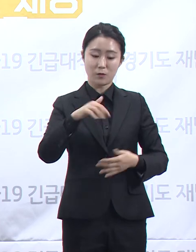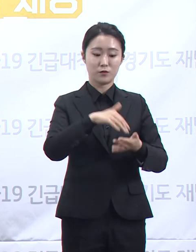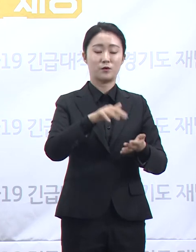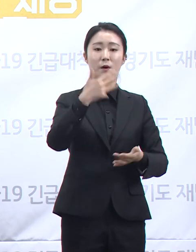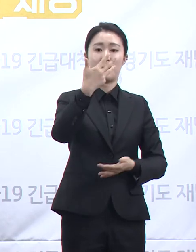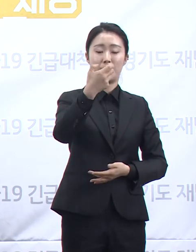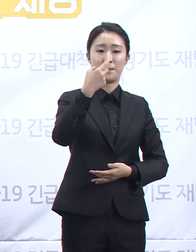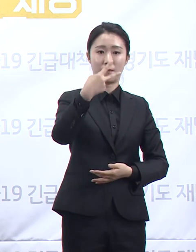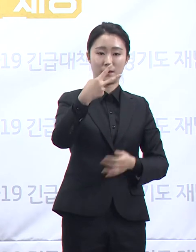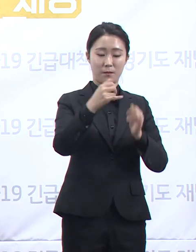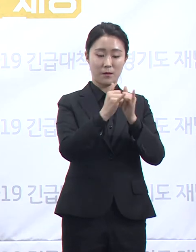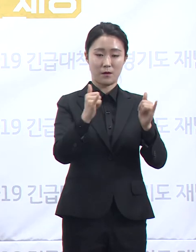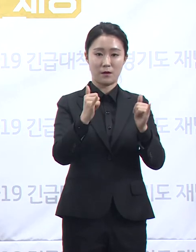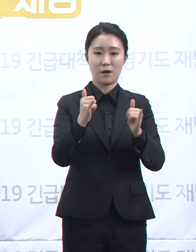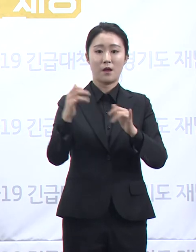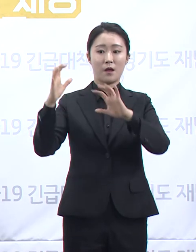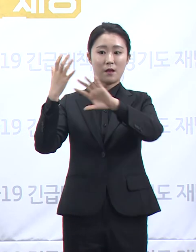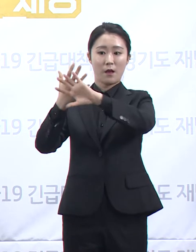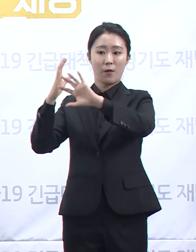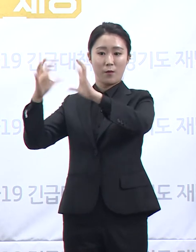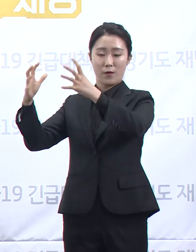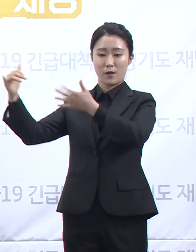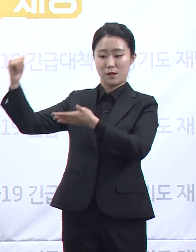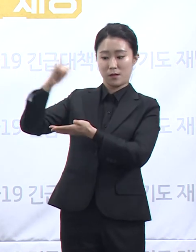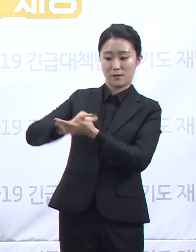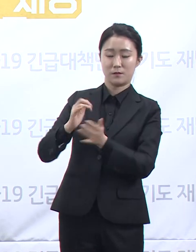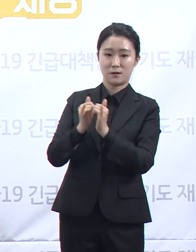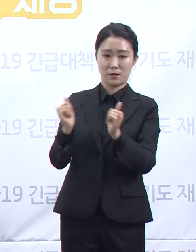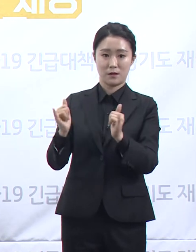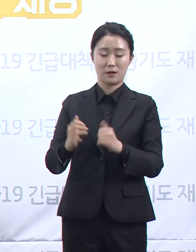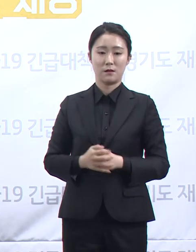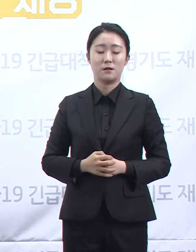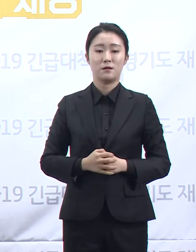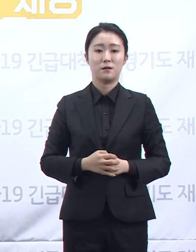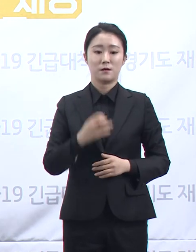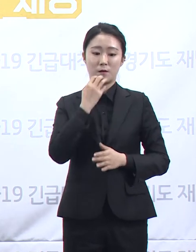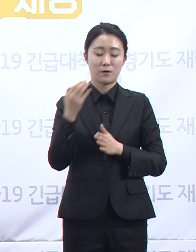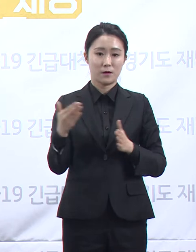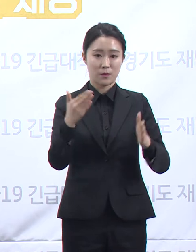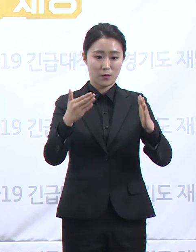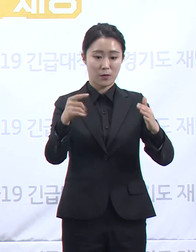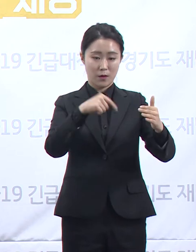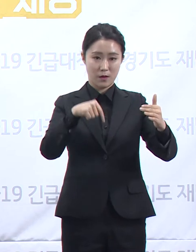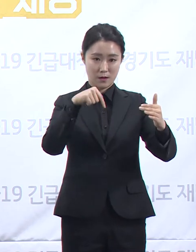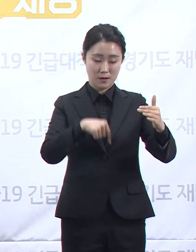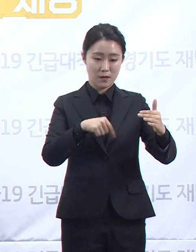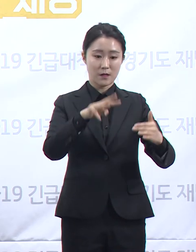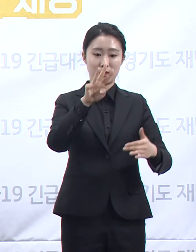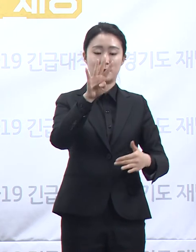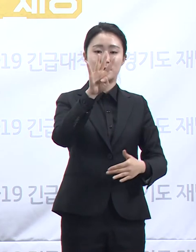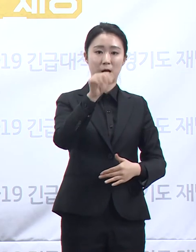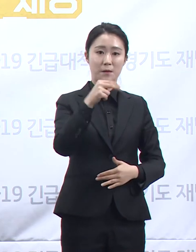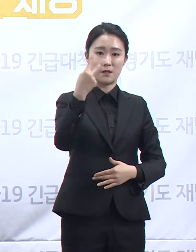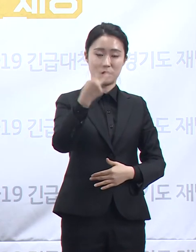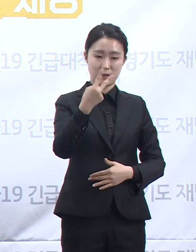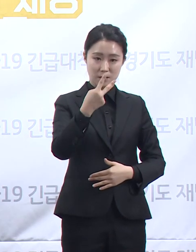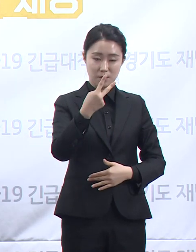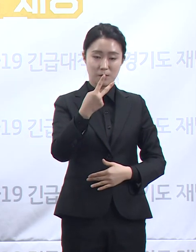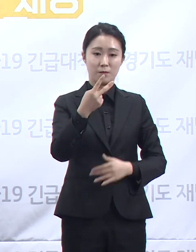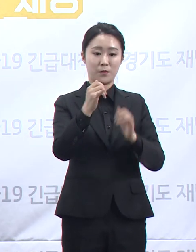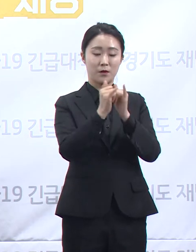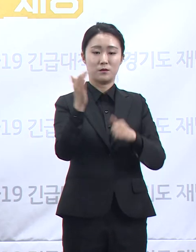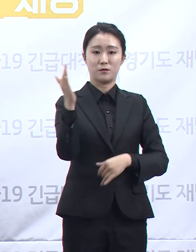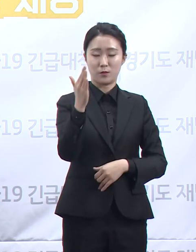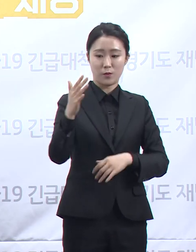입국자입니다. 4월 1일 이후 도내 해외 입국자는 총 42,170명으로 이 중 74